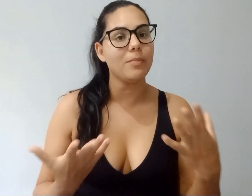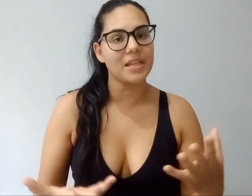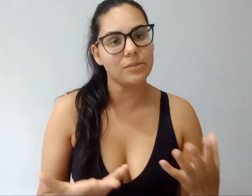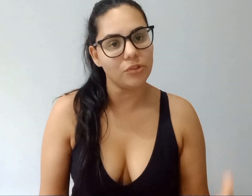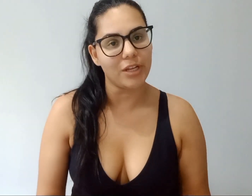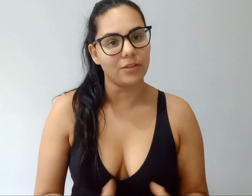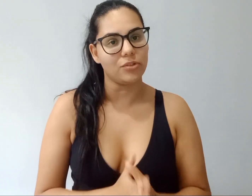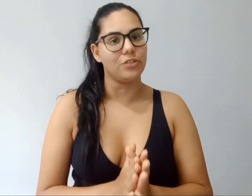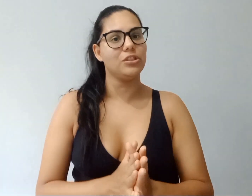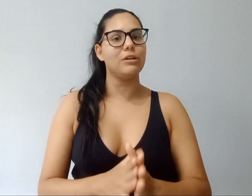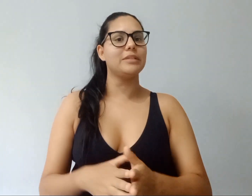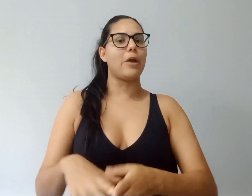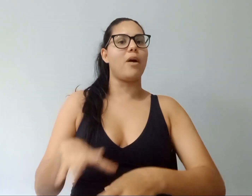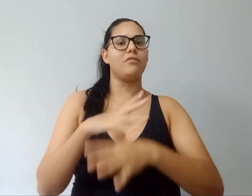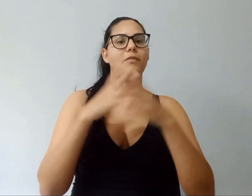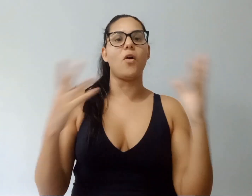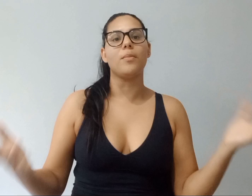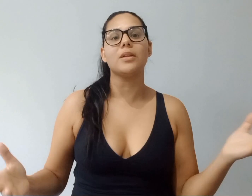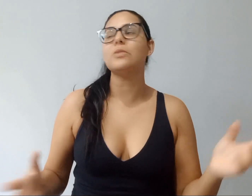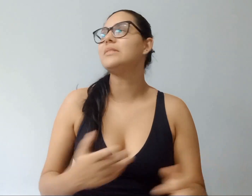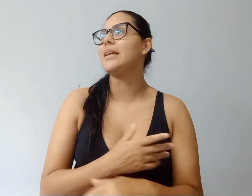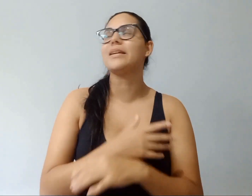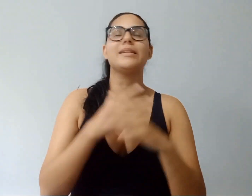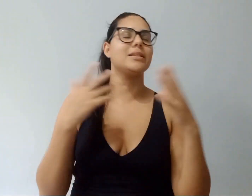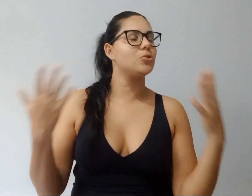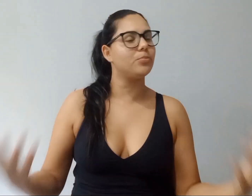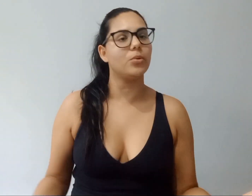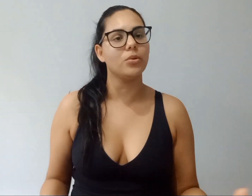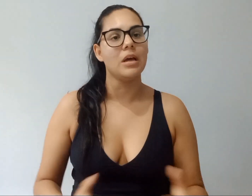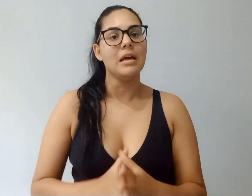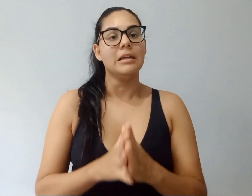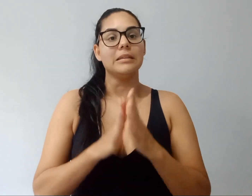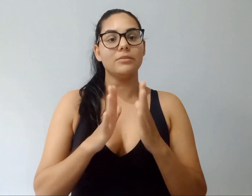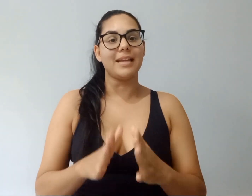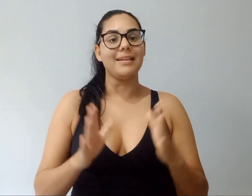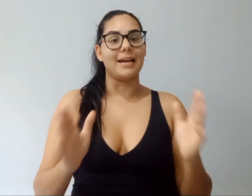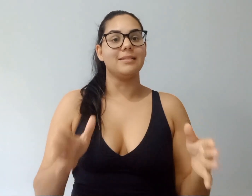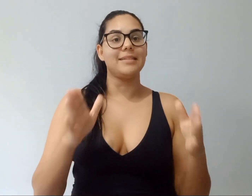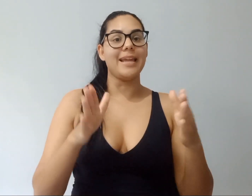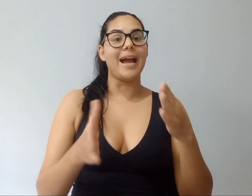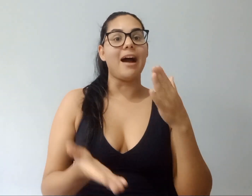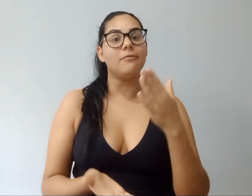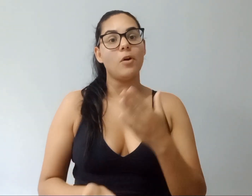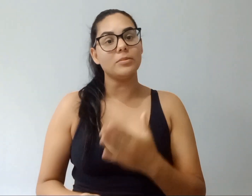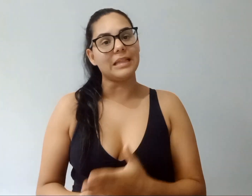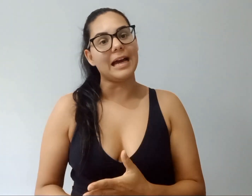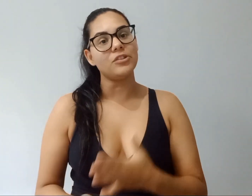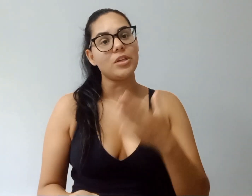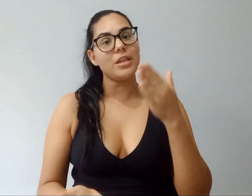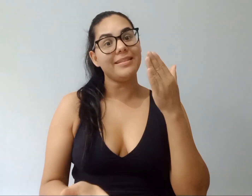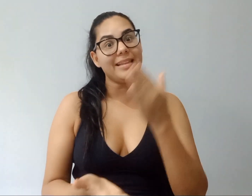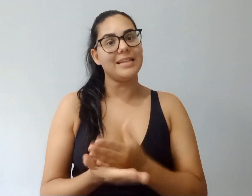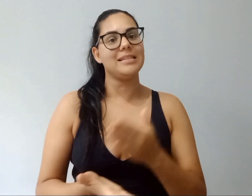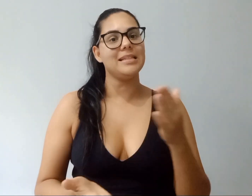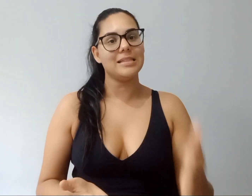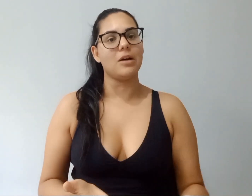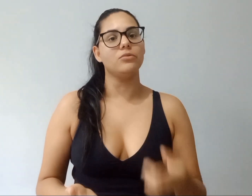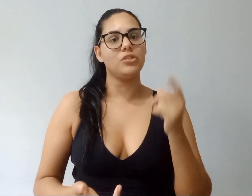mesmo jeito, gente. Não tem uma forma, não tem receita de bolo, não tem nada. Tem a vontade e decisão de